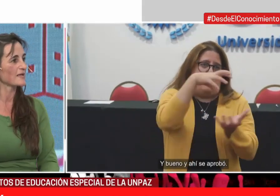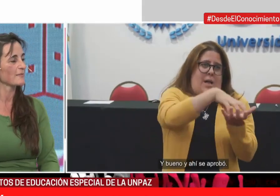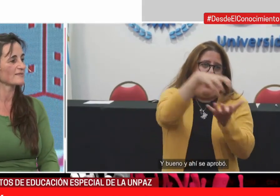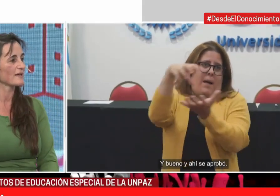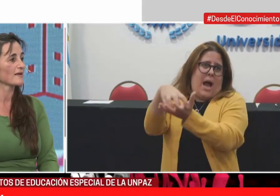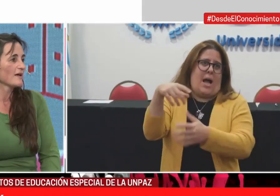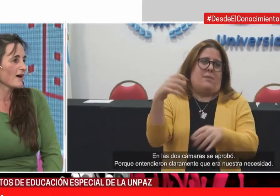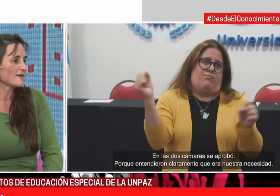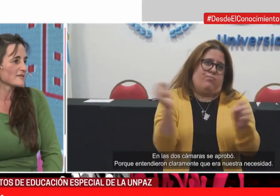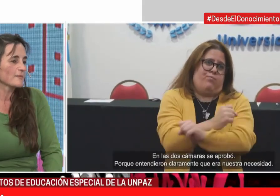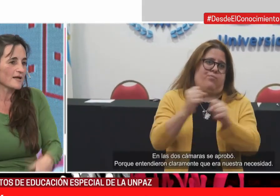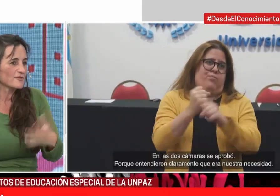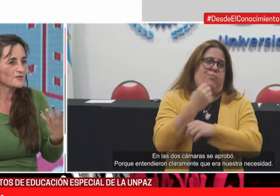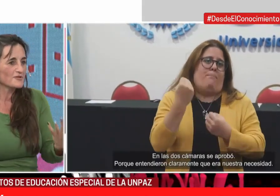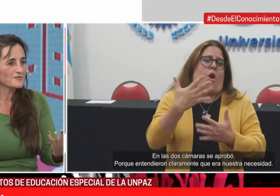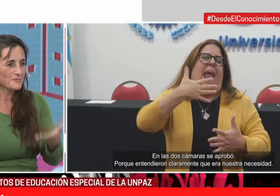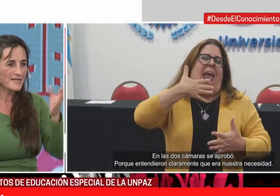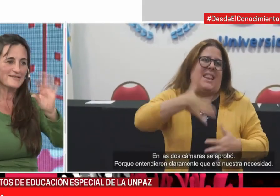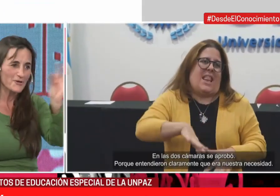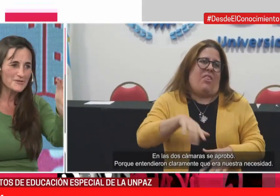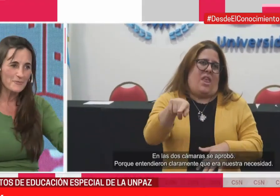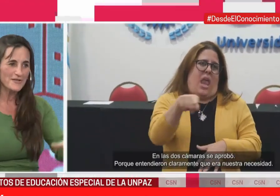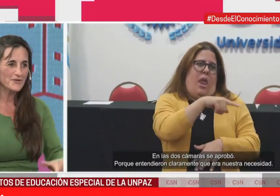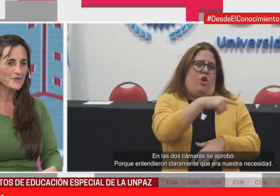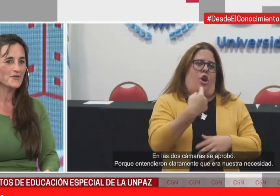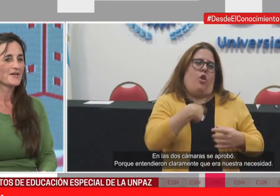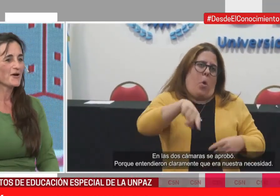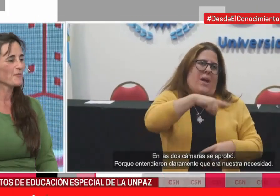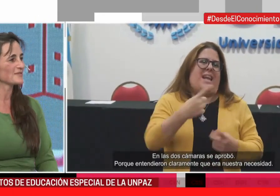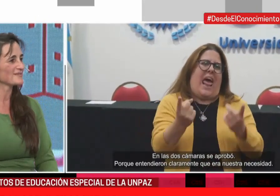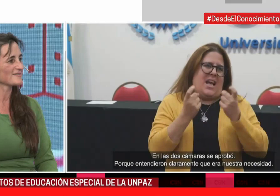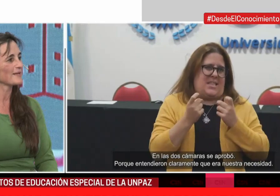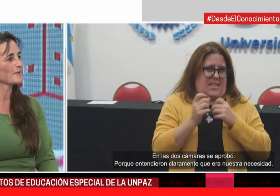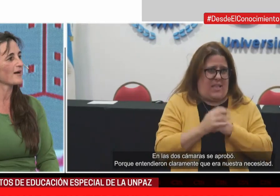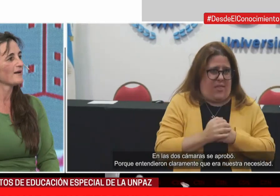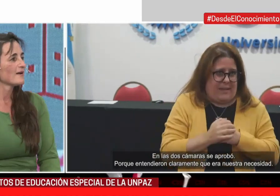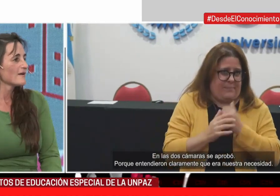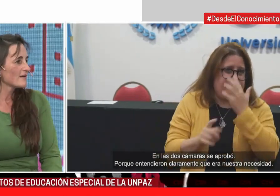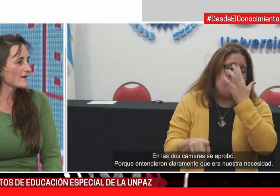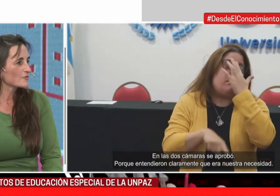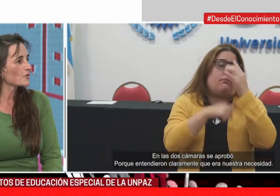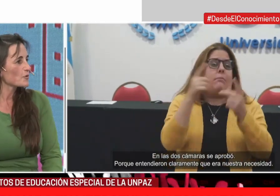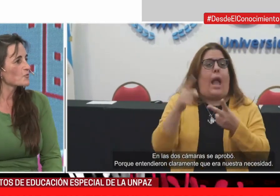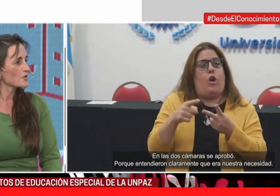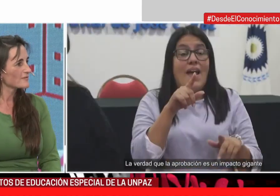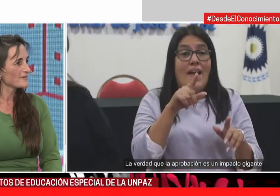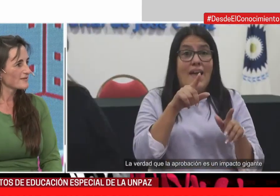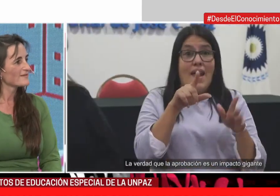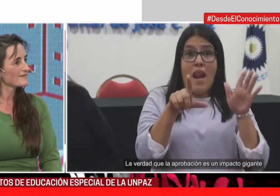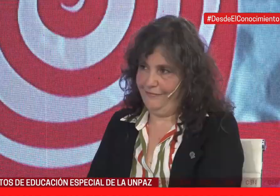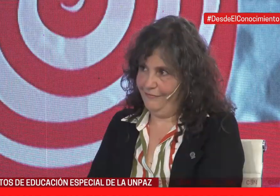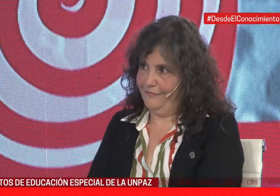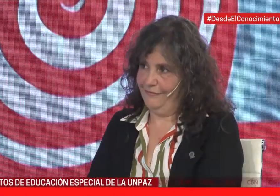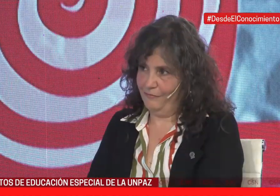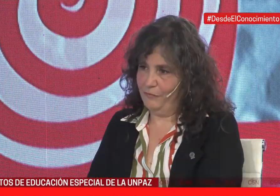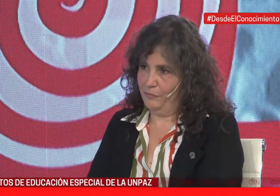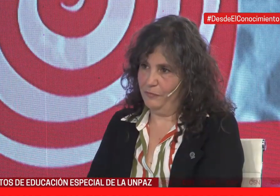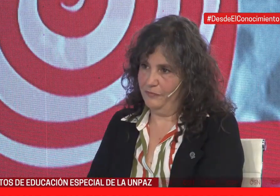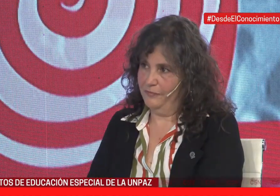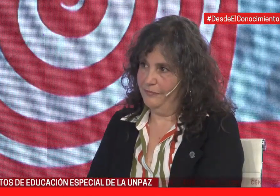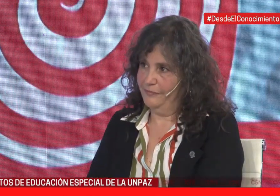terminando la semana pasada. Así que para nosotros, en este cortito periodo, como dice Silvia, es un orgullo. Todo positivo.